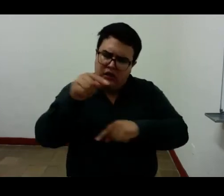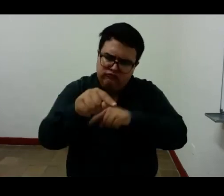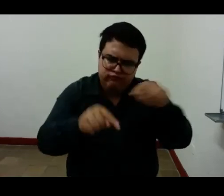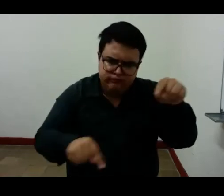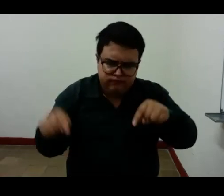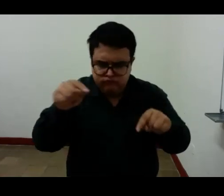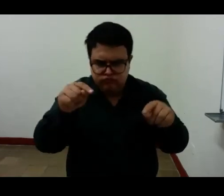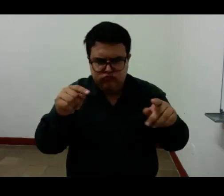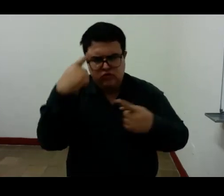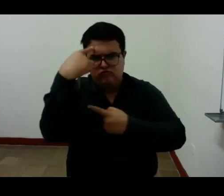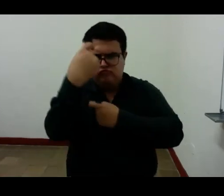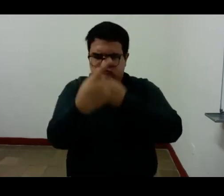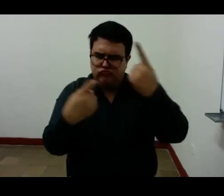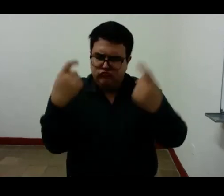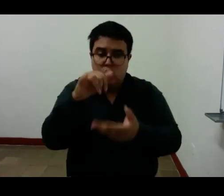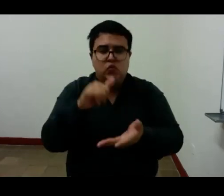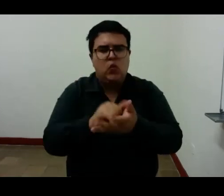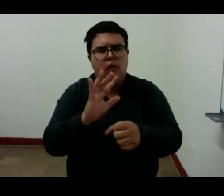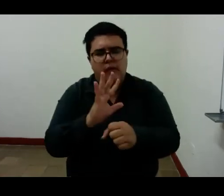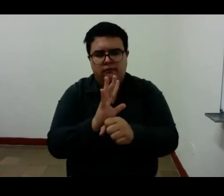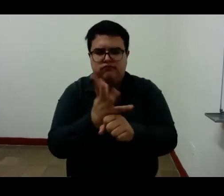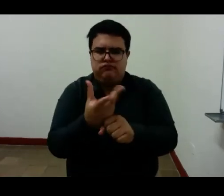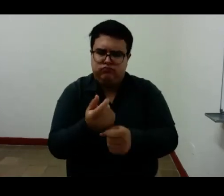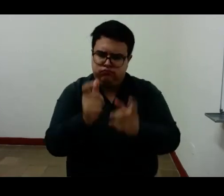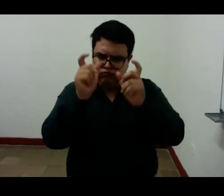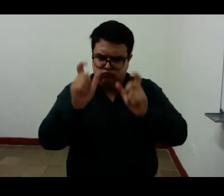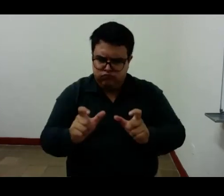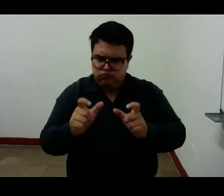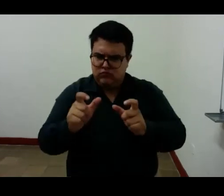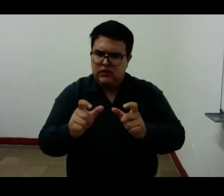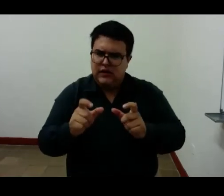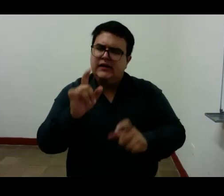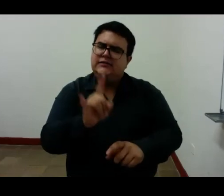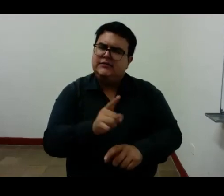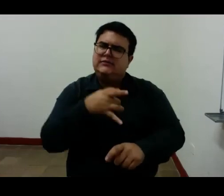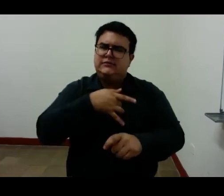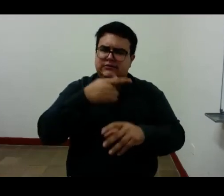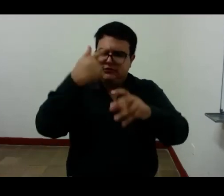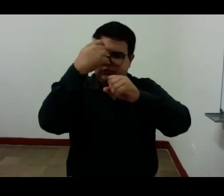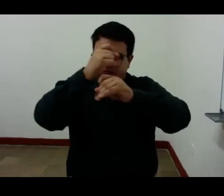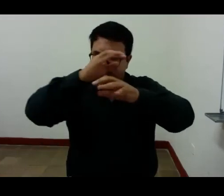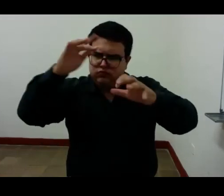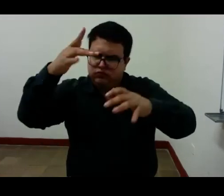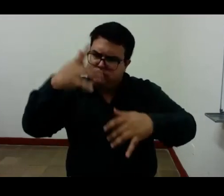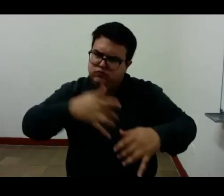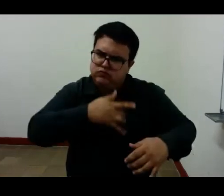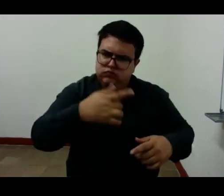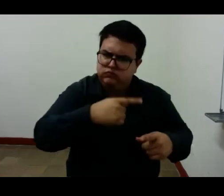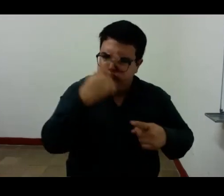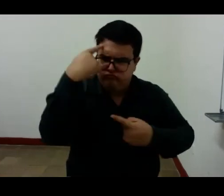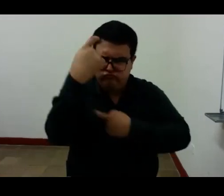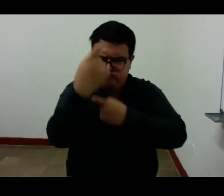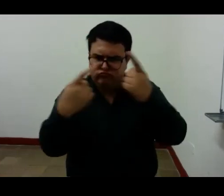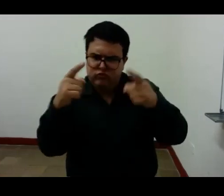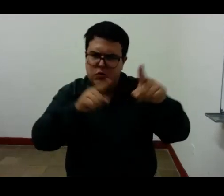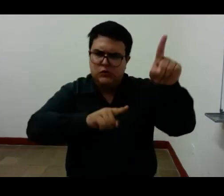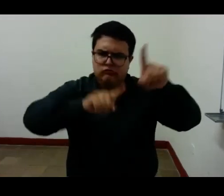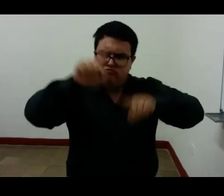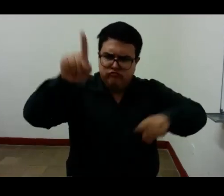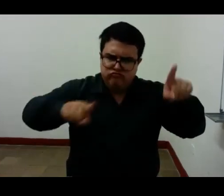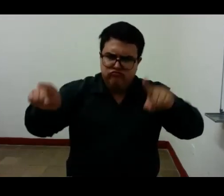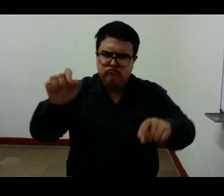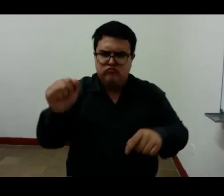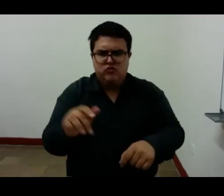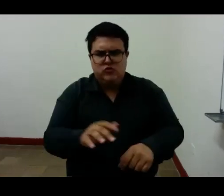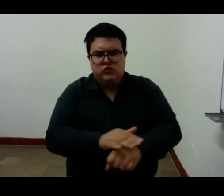para ello el artista del porvenir es aquel capaz de crear a sí mismo un instrumento